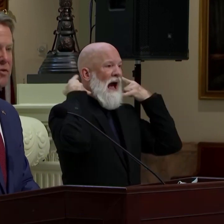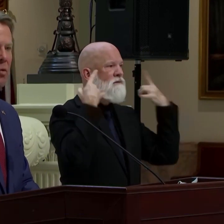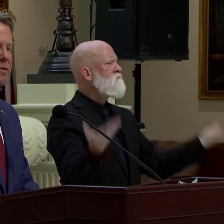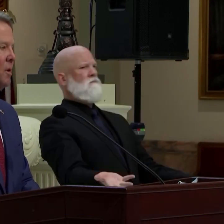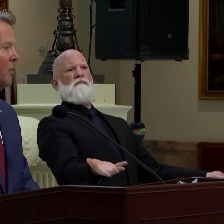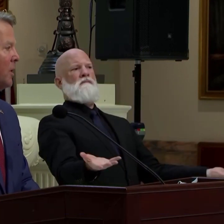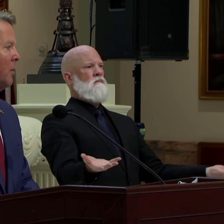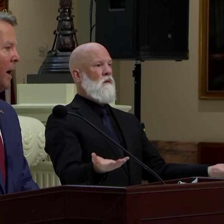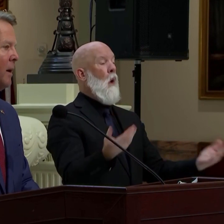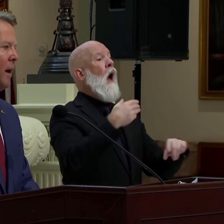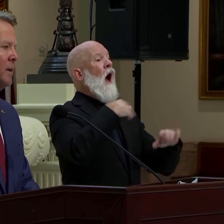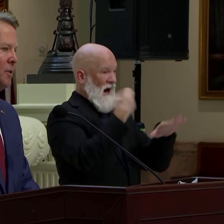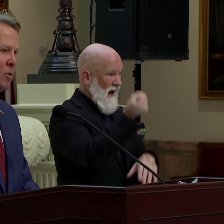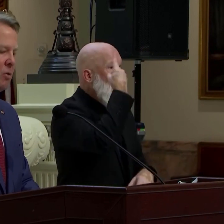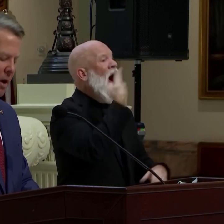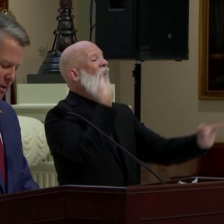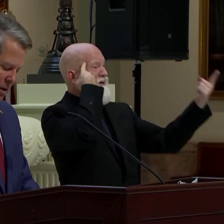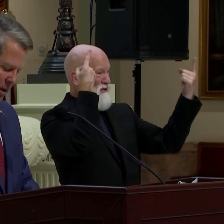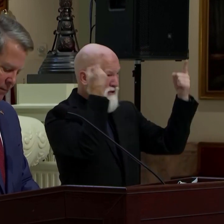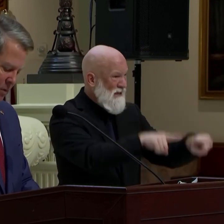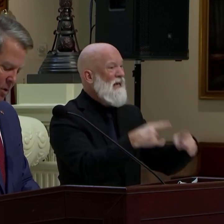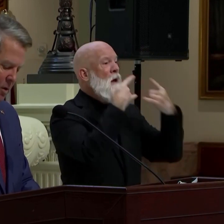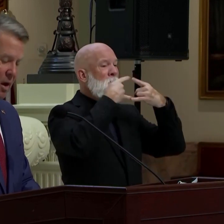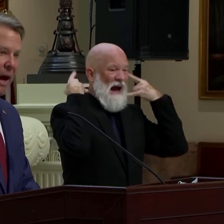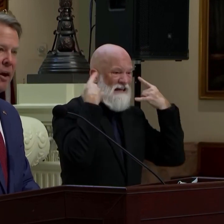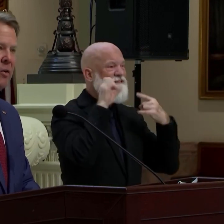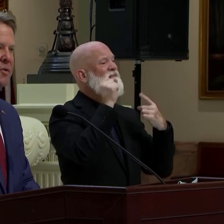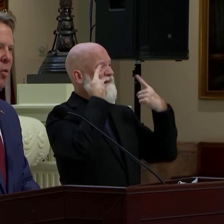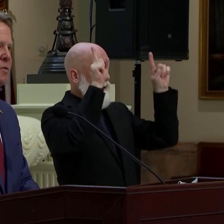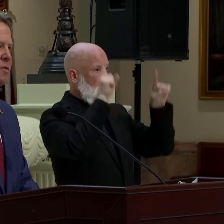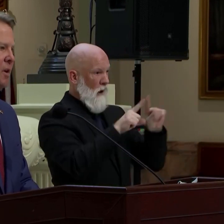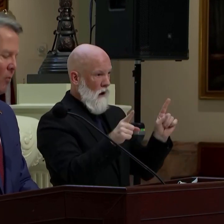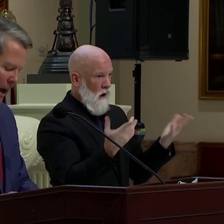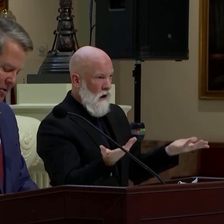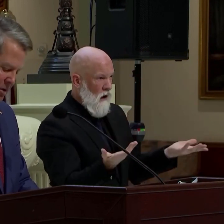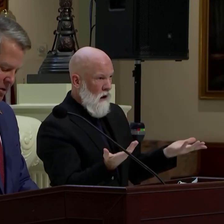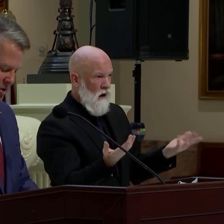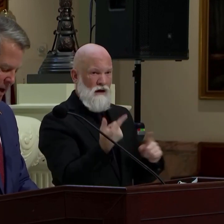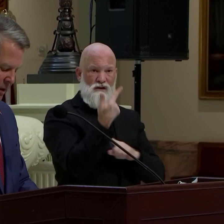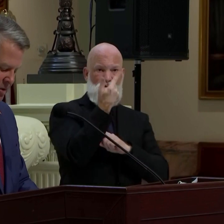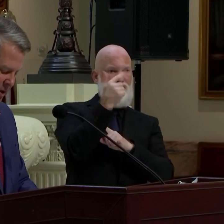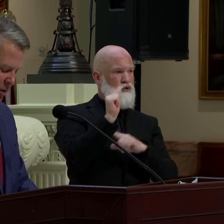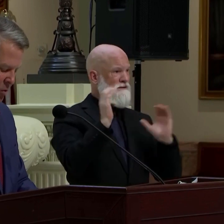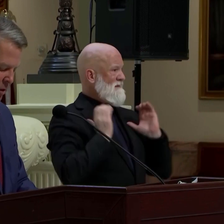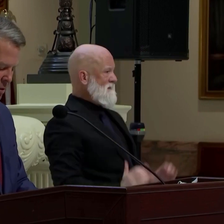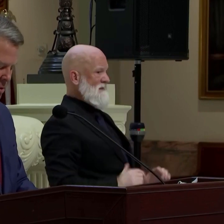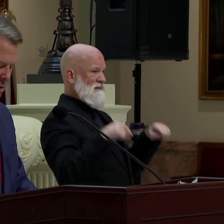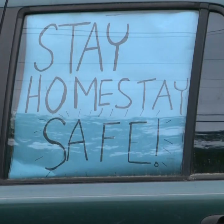estou confiante que os cidadãos da Geórgia não precisam de uma lei para fazer a coisa certa. Sei que podem superar este desafio e vão.